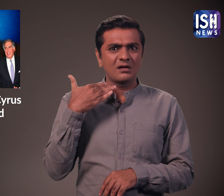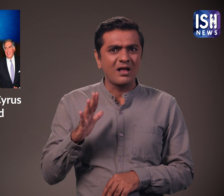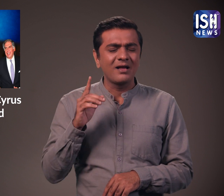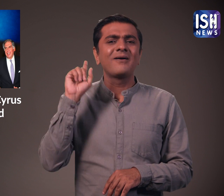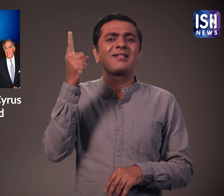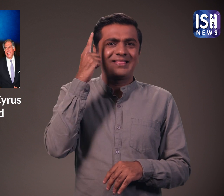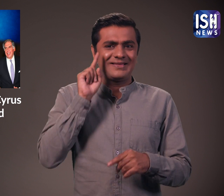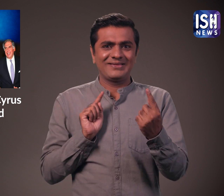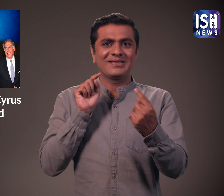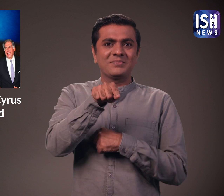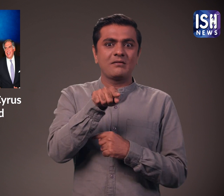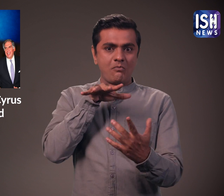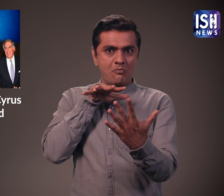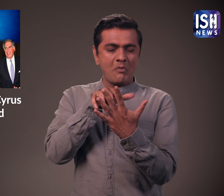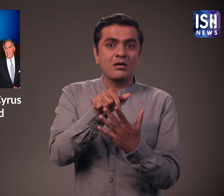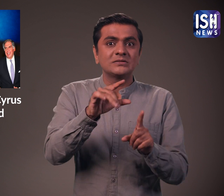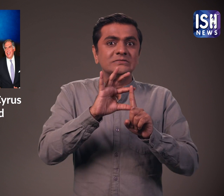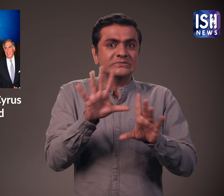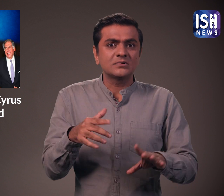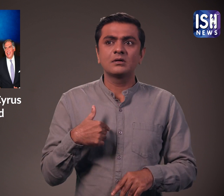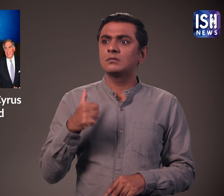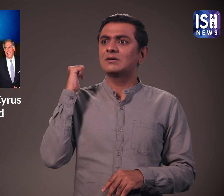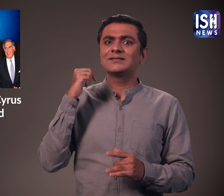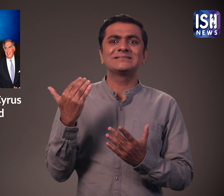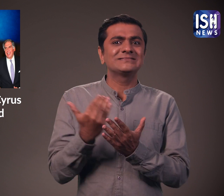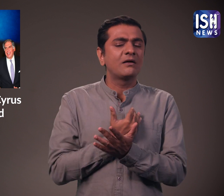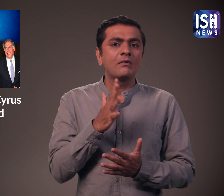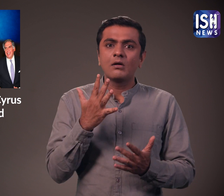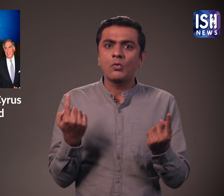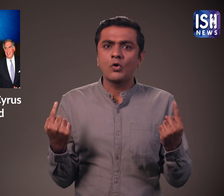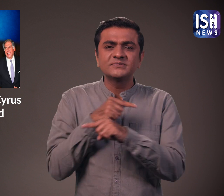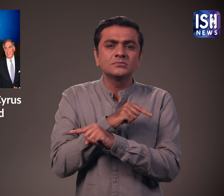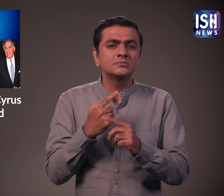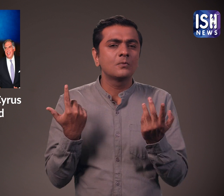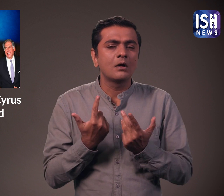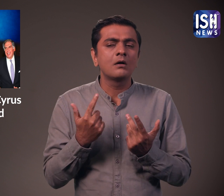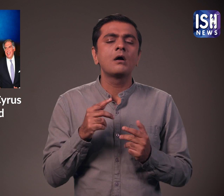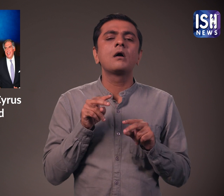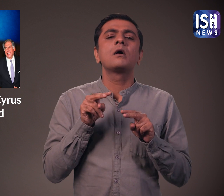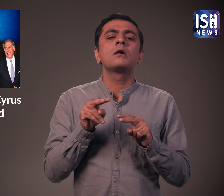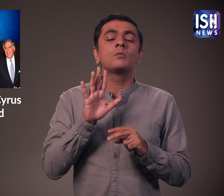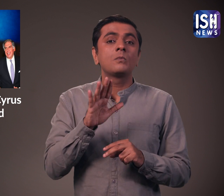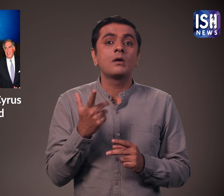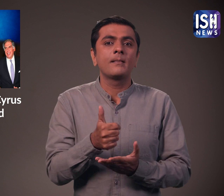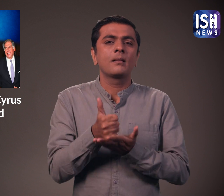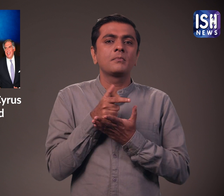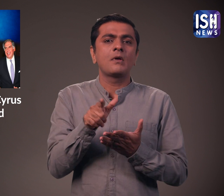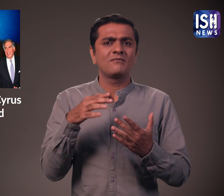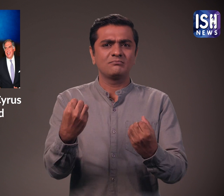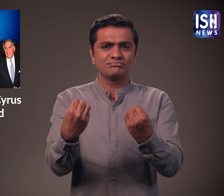की मौत हो गई। हर को ही सोचता है कि आगे वालों को जादा नुकसान होगा और जो पीछे बैटा में सुरक्षित होगा यह वास्तों में इसका विपरित है। बहुत से लोग सोचते